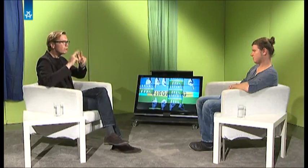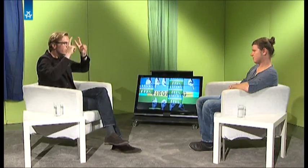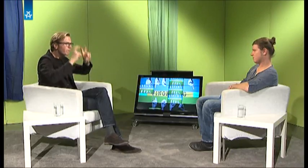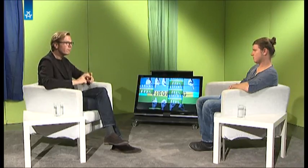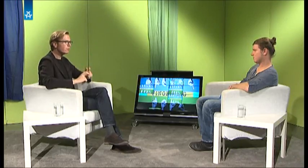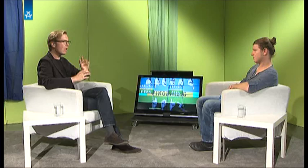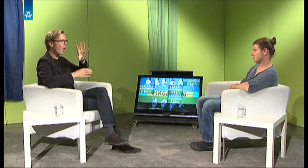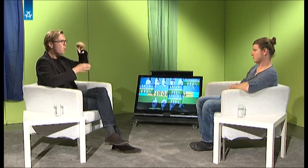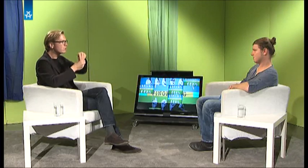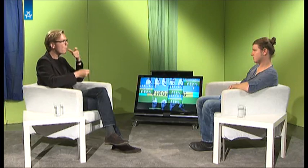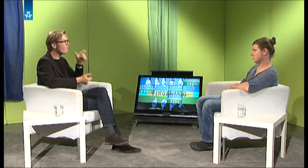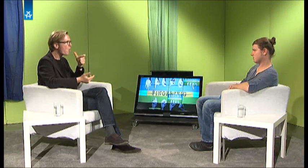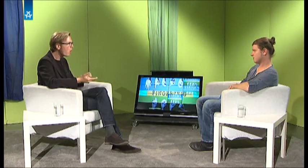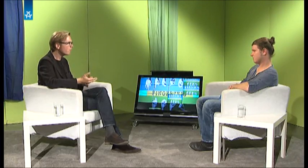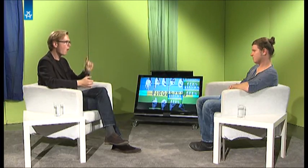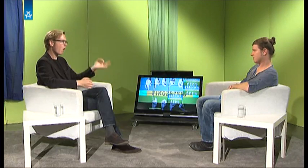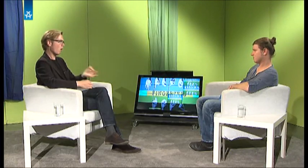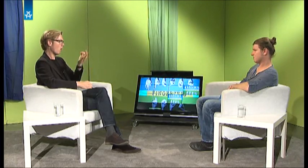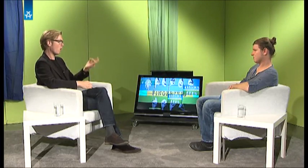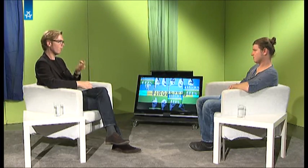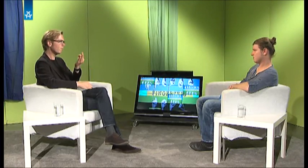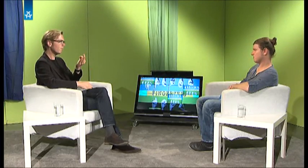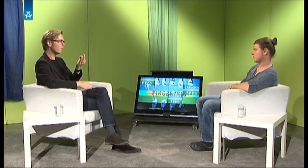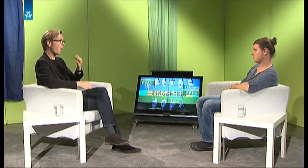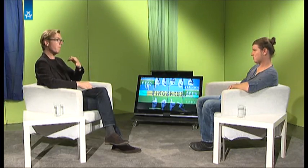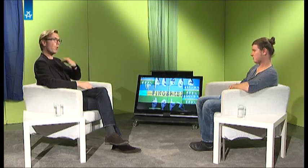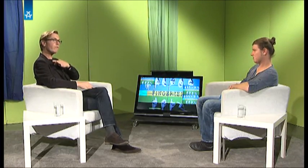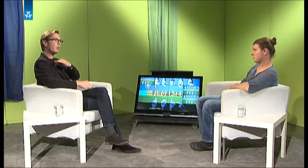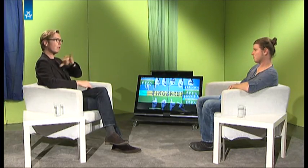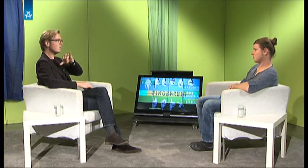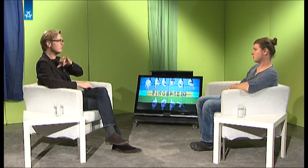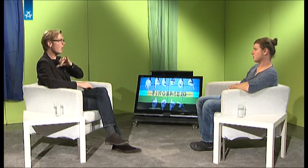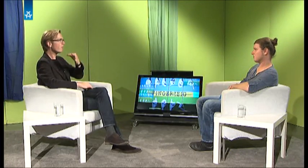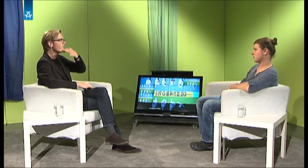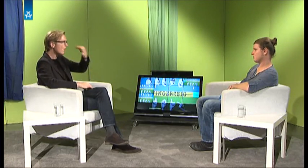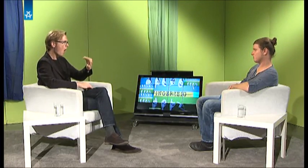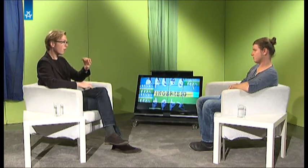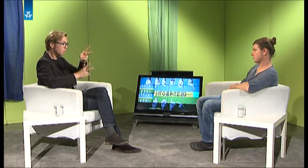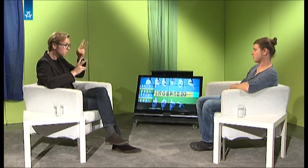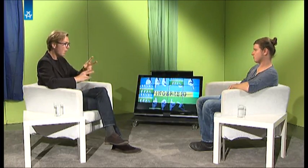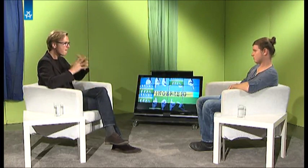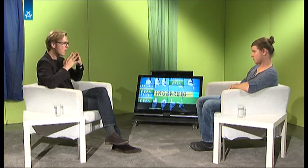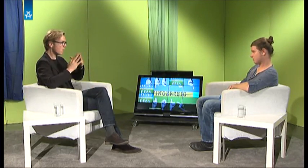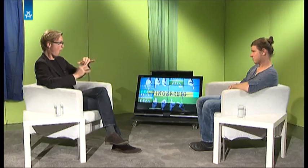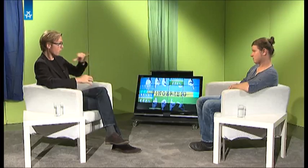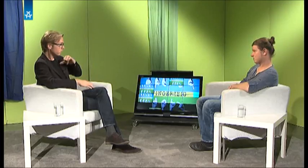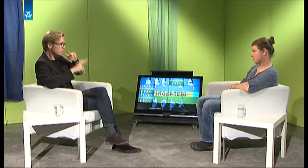auf der Homepage geguckt von Gallaudet und habe gesehen, dass der Begriff Inklusion relativ selten auftaucht. Und ich habe mich dann gefragt, ob